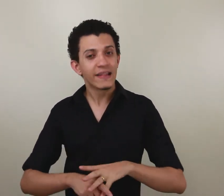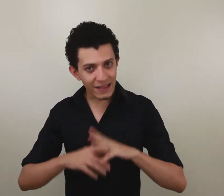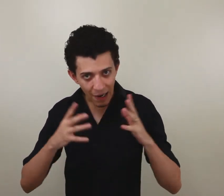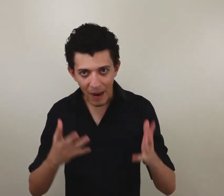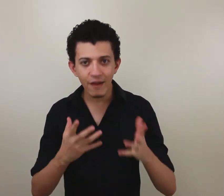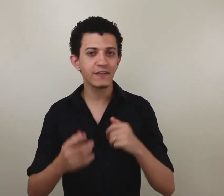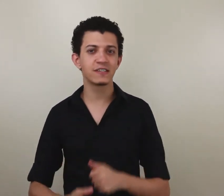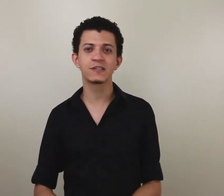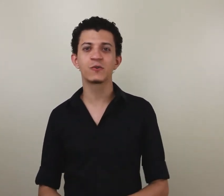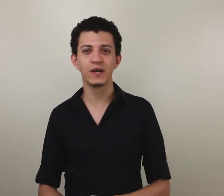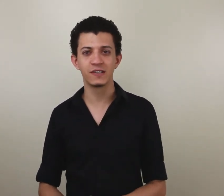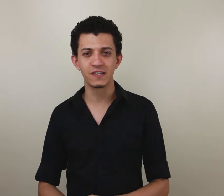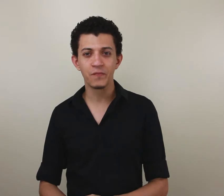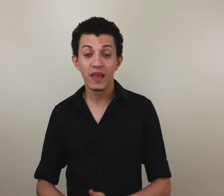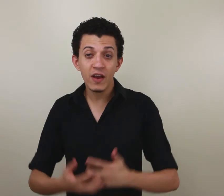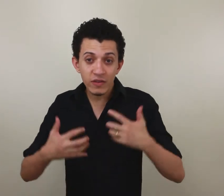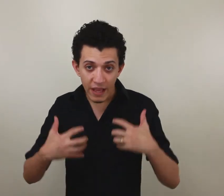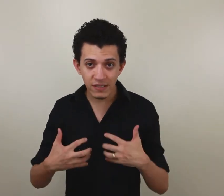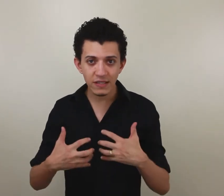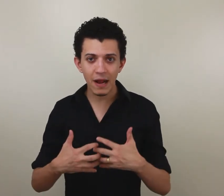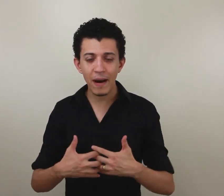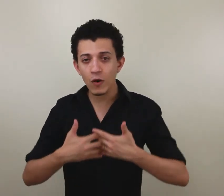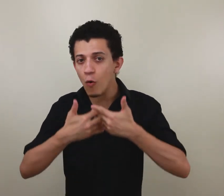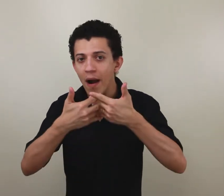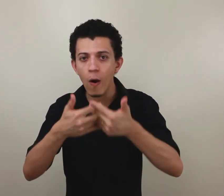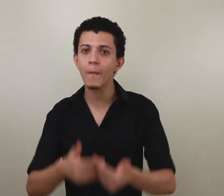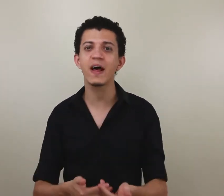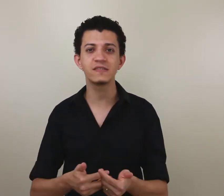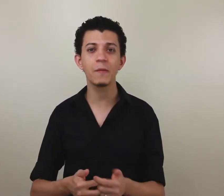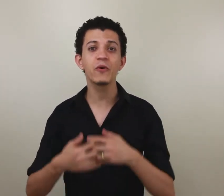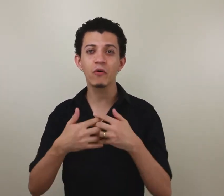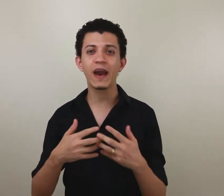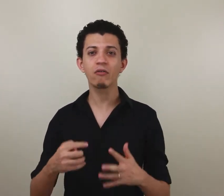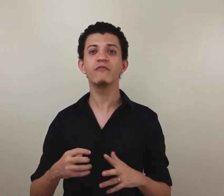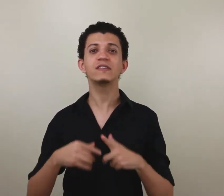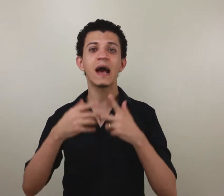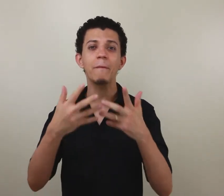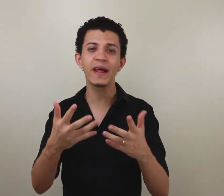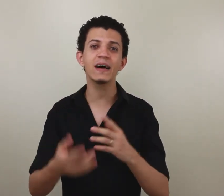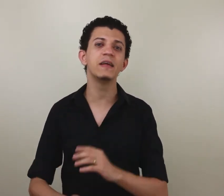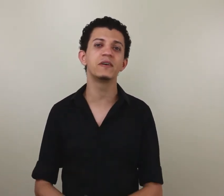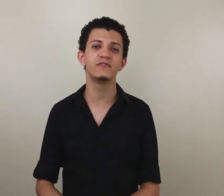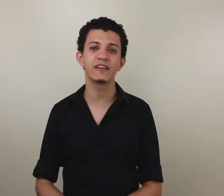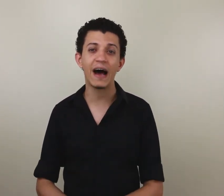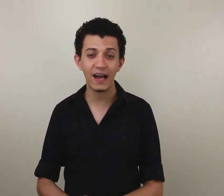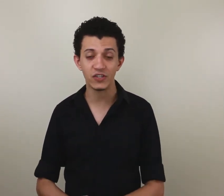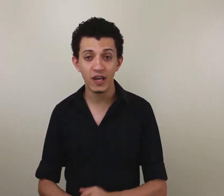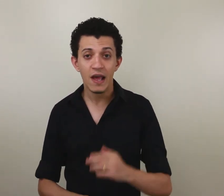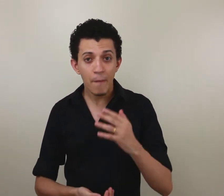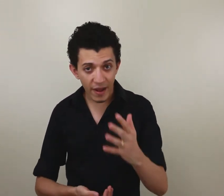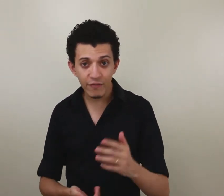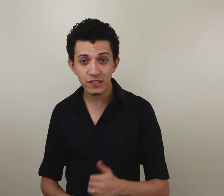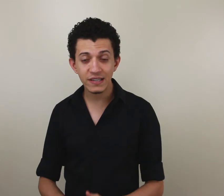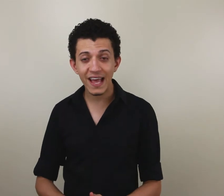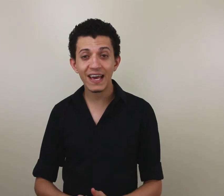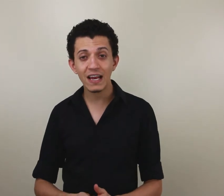Dá trabalho fazer essas coisas. E eu tenho esse trabalho com o maior prazer, porque eu quero que você aprenda a Libras de verdade pra que você tenha aquela